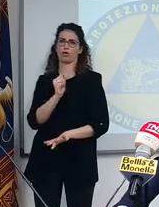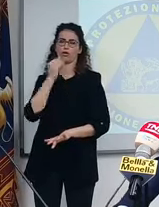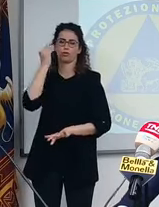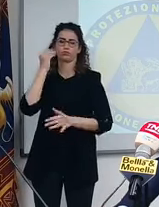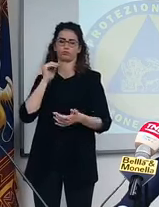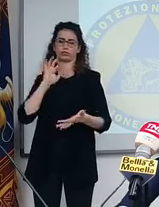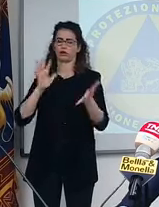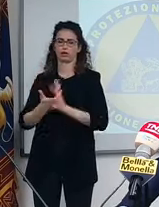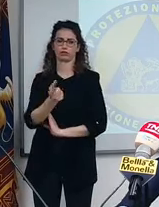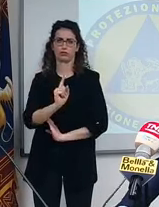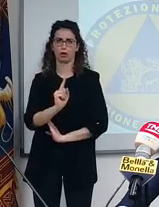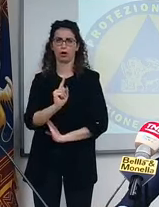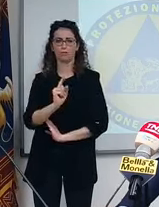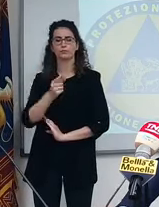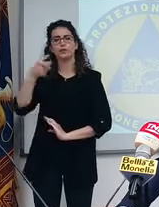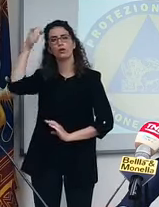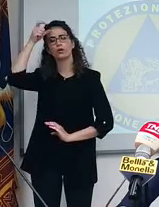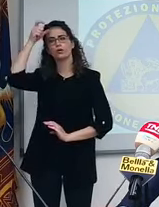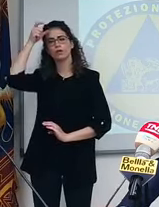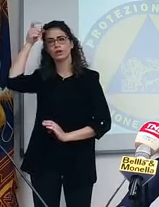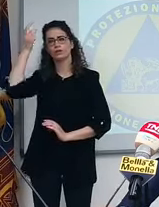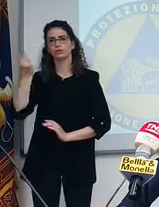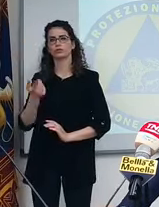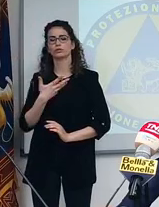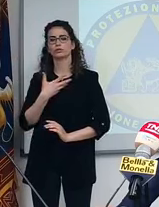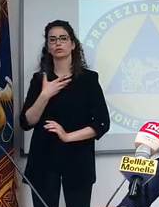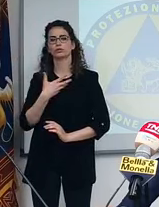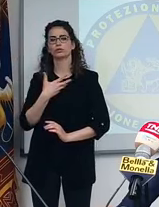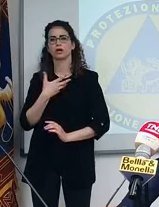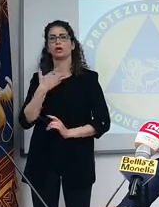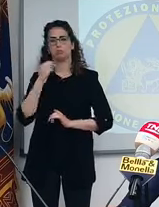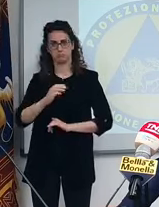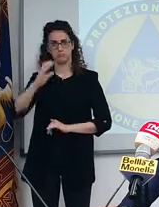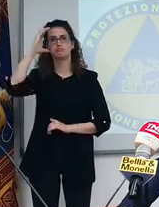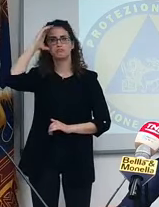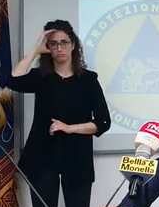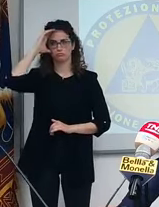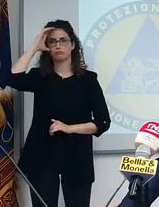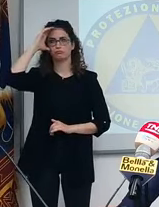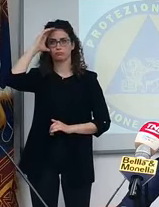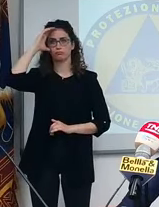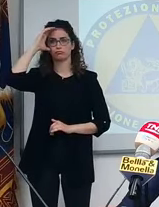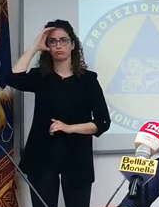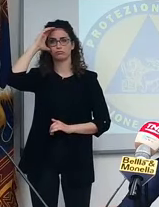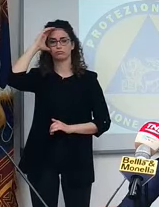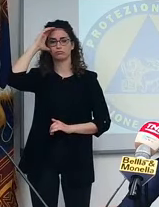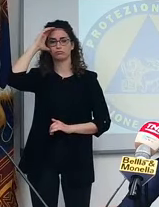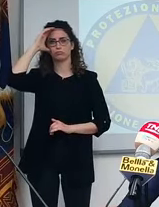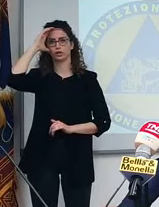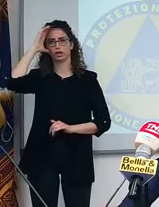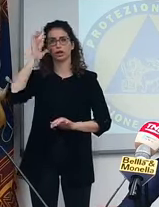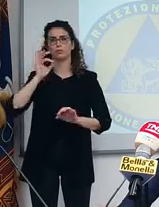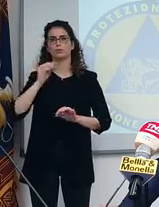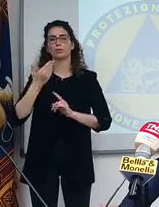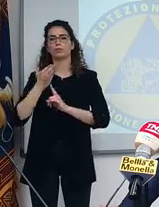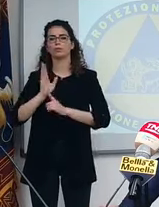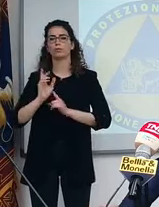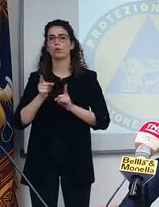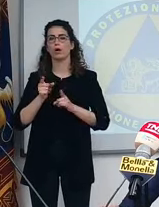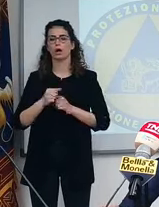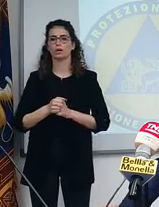governo ha dimostrato, come si può dire, capacità di ascolto e soprattutto si hanno riusciti a dimostrare